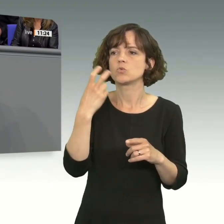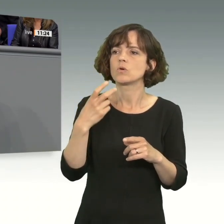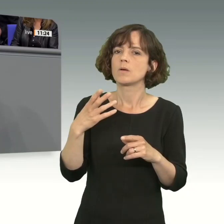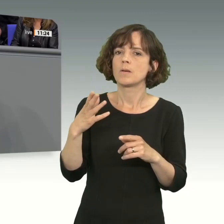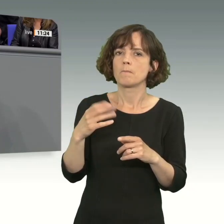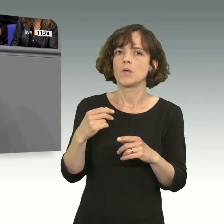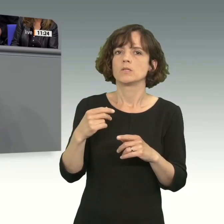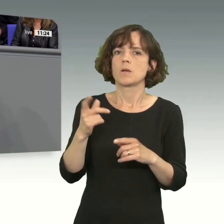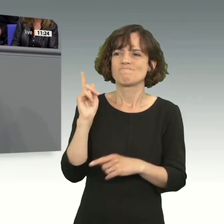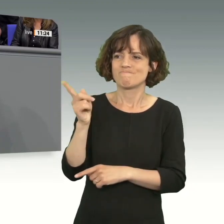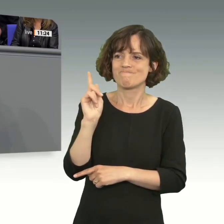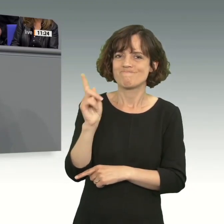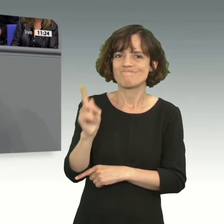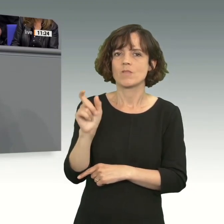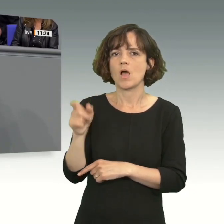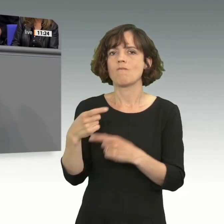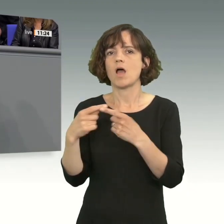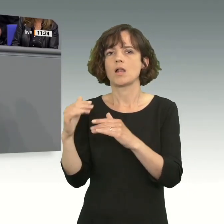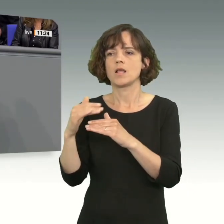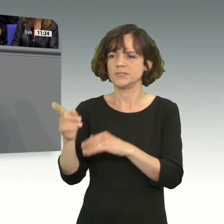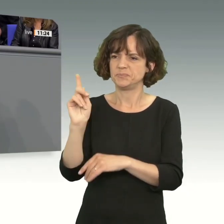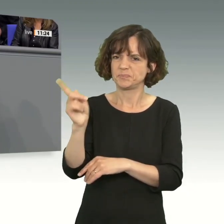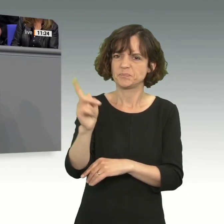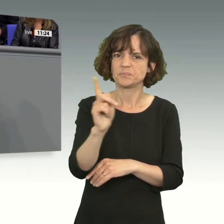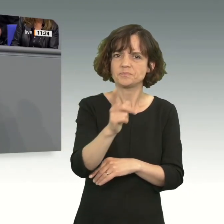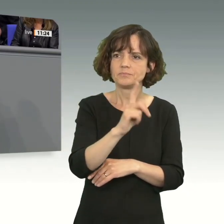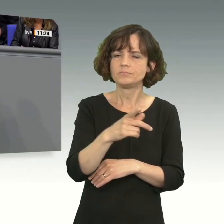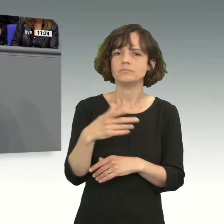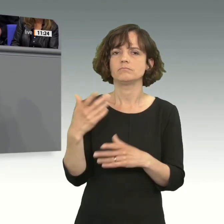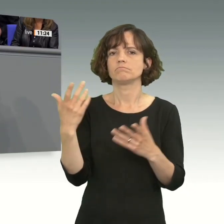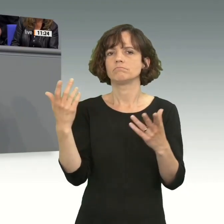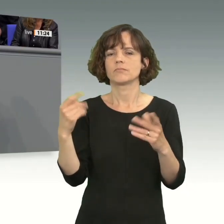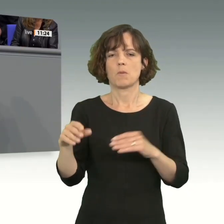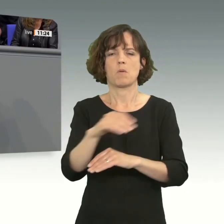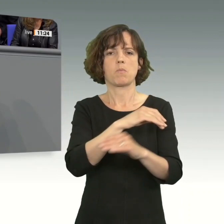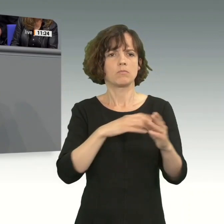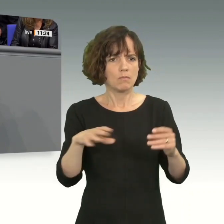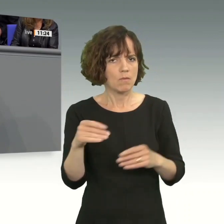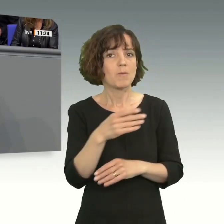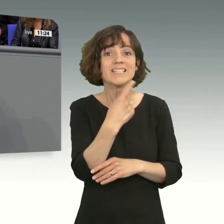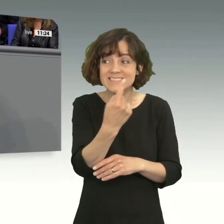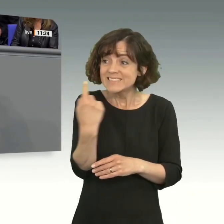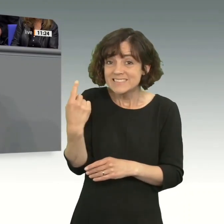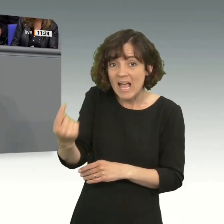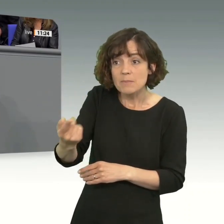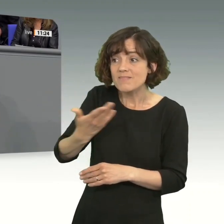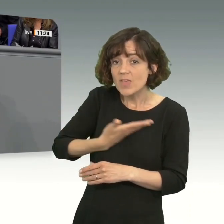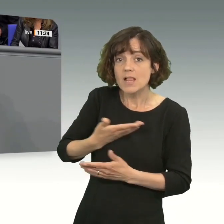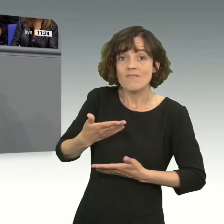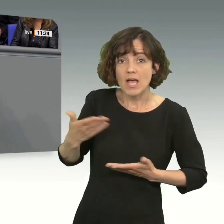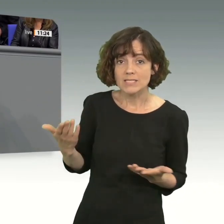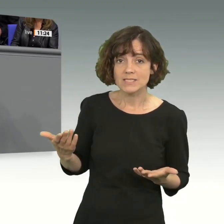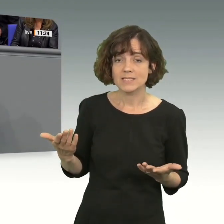noch mit dem moralischen Zeigefinger im Auftritt mittlerweile in jeder Hauptstadt, wo... Sie wollen am Ende...